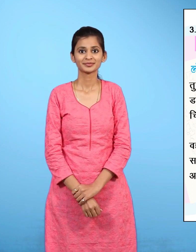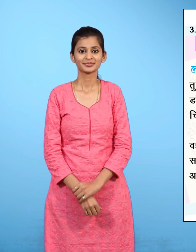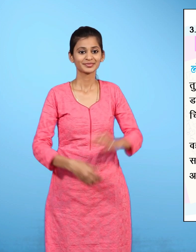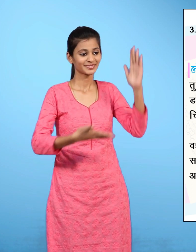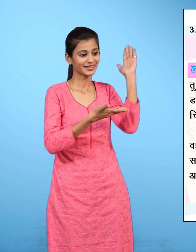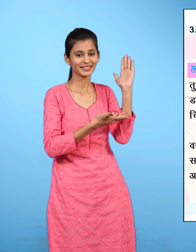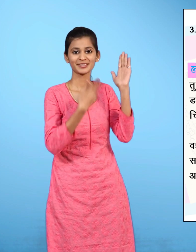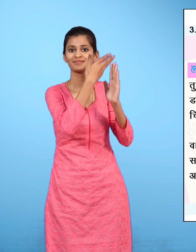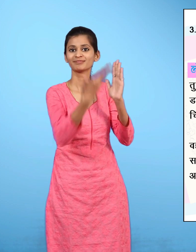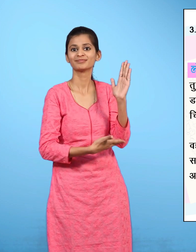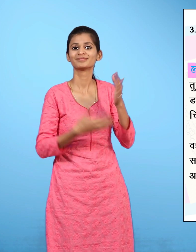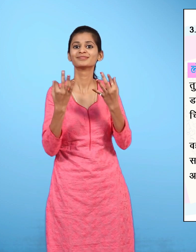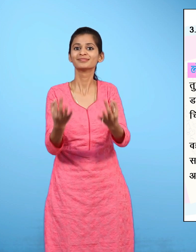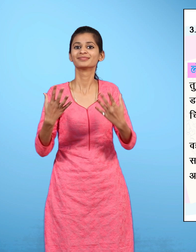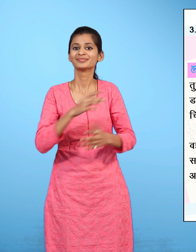लो हो गई तैयार पत्र पेटी